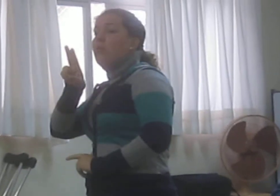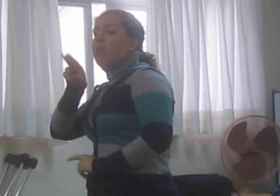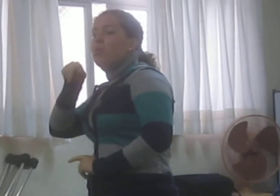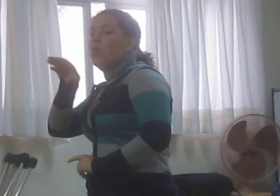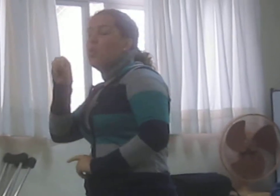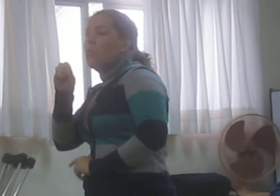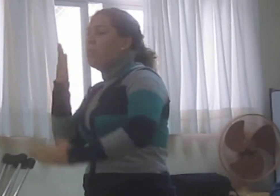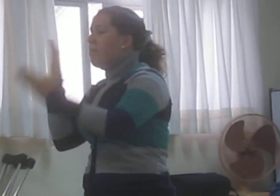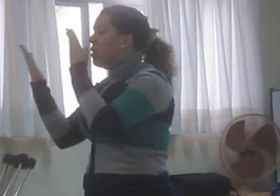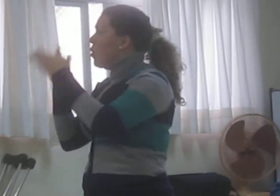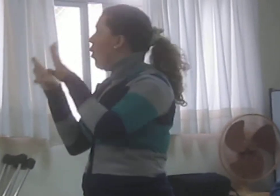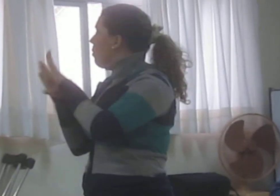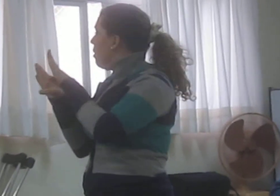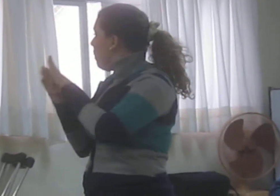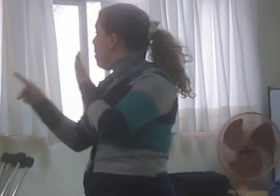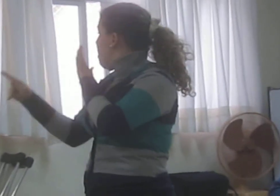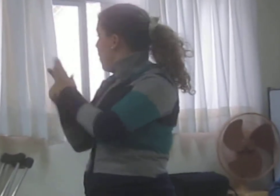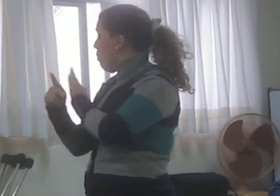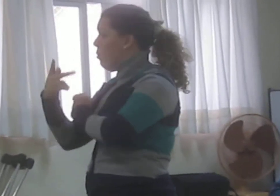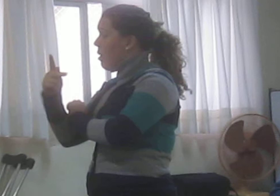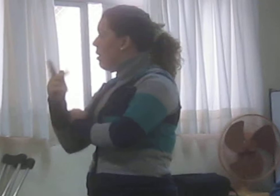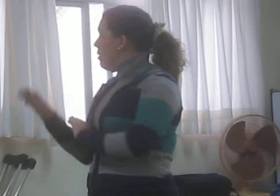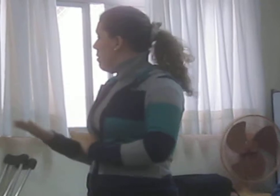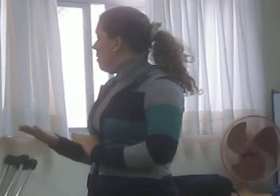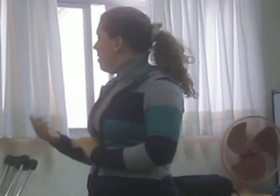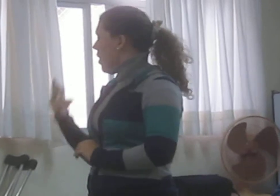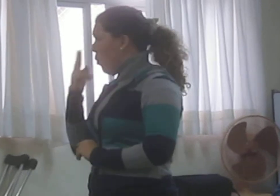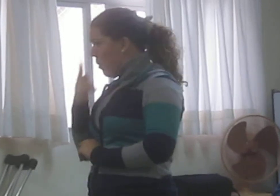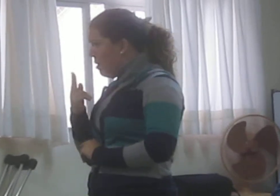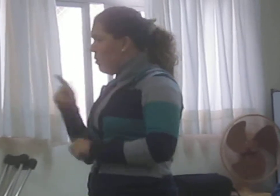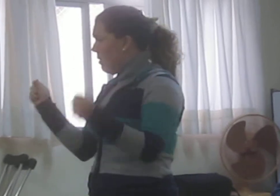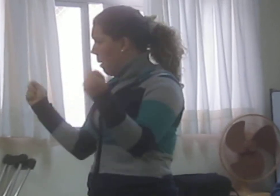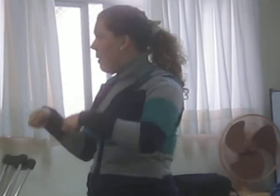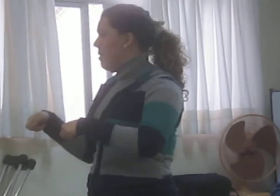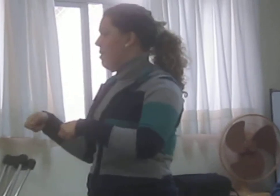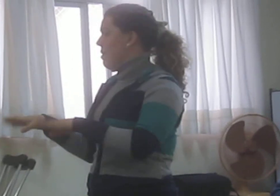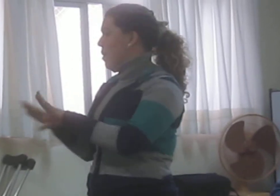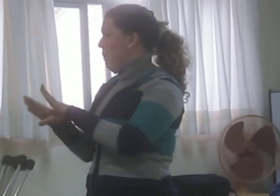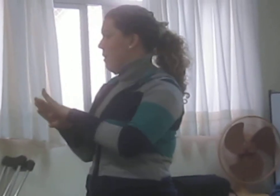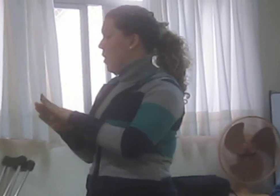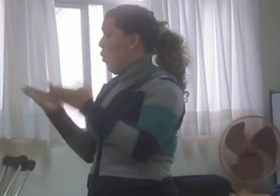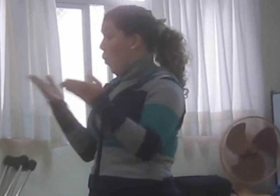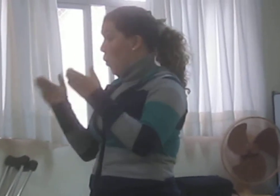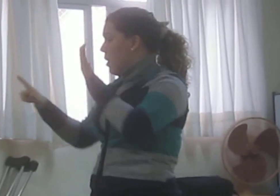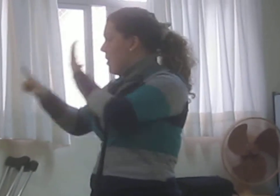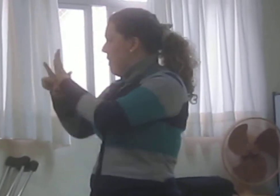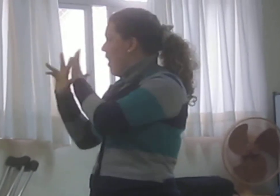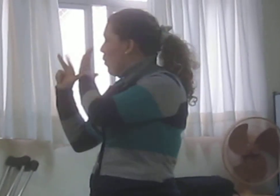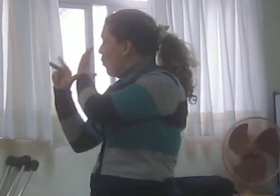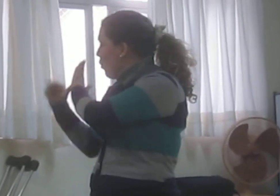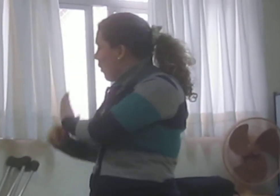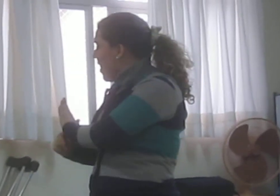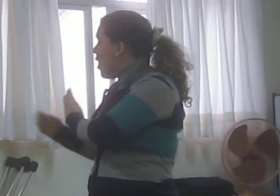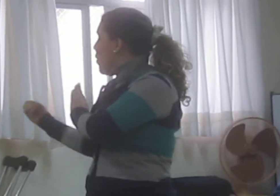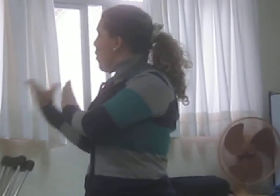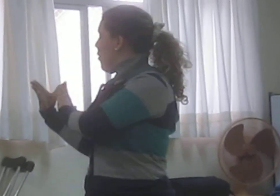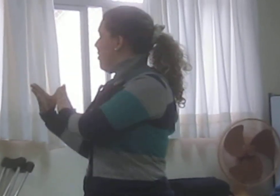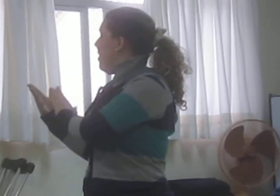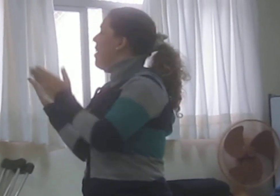essa nova legislação, com essa nova posição, eu acho que a vai poder mudar esse trabalho do